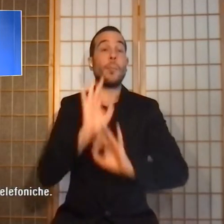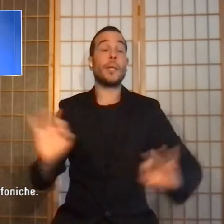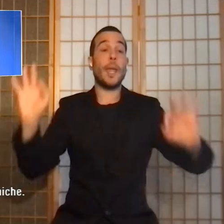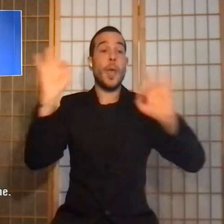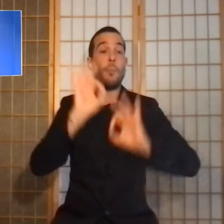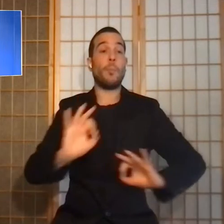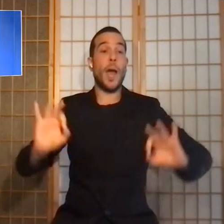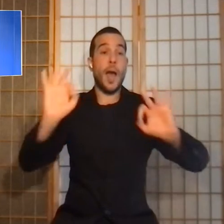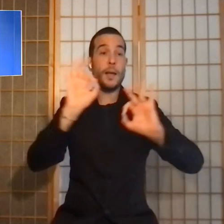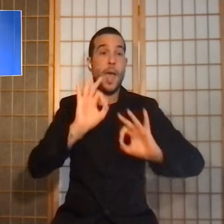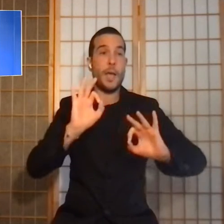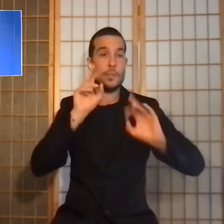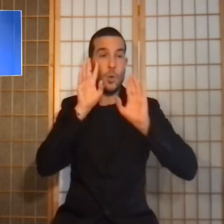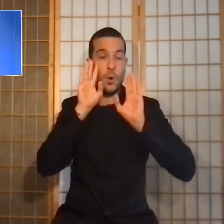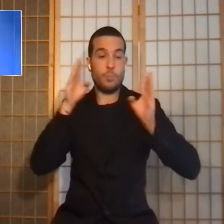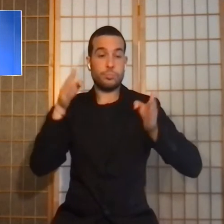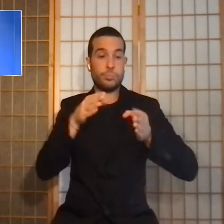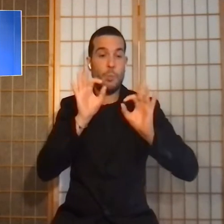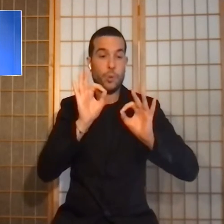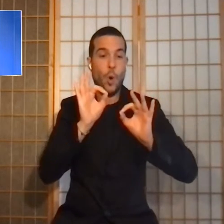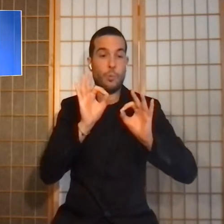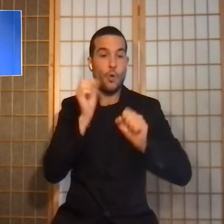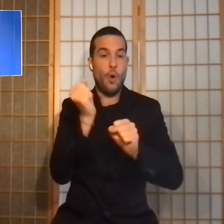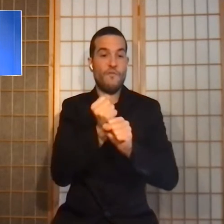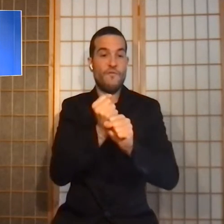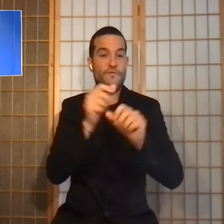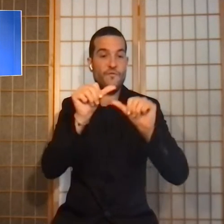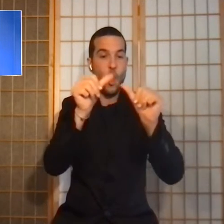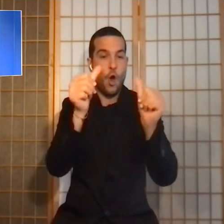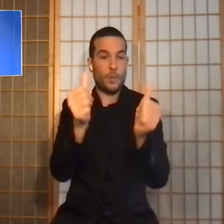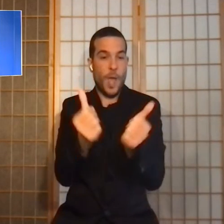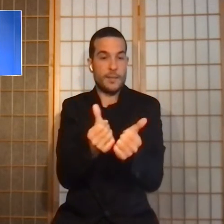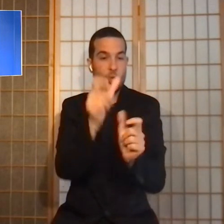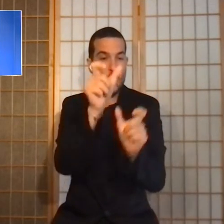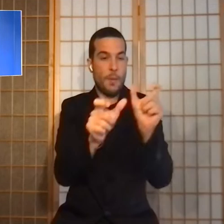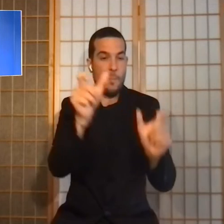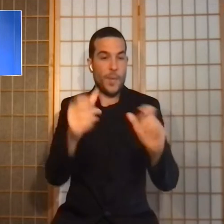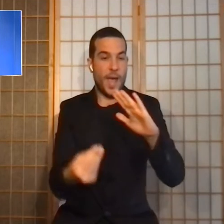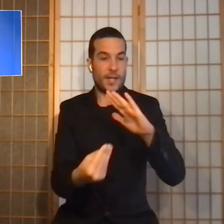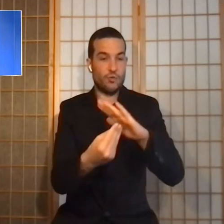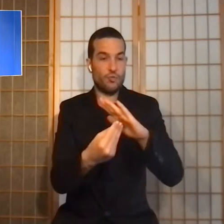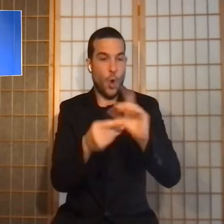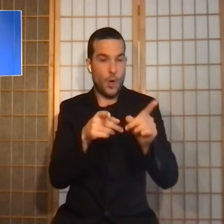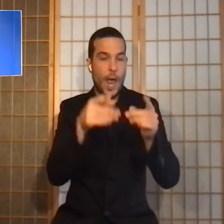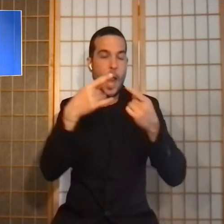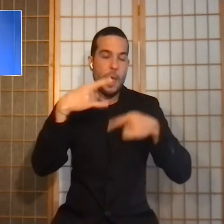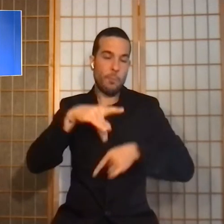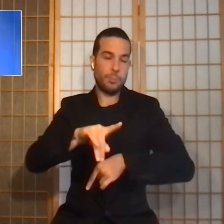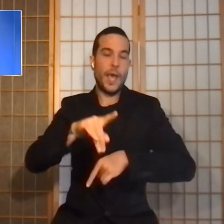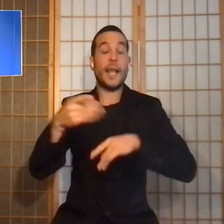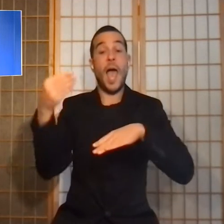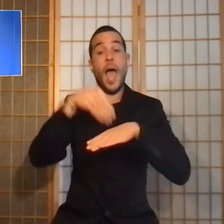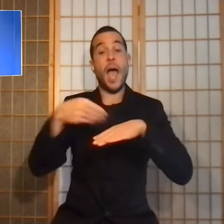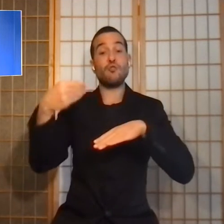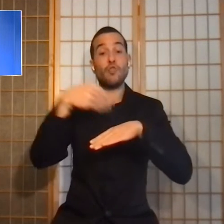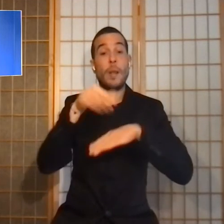anche la formazione del personale. Per consentire l'aggiornamento del software e il lavoro di